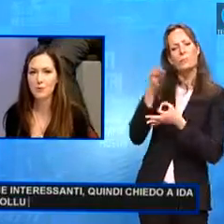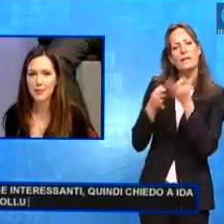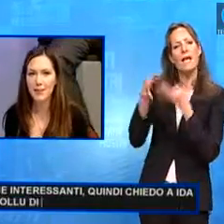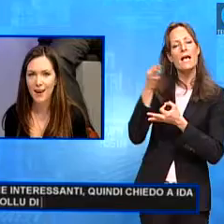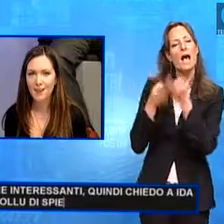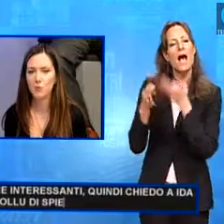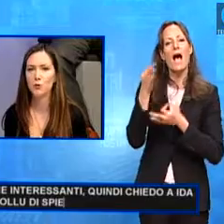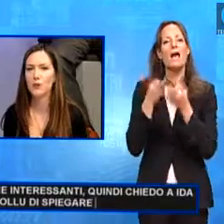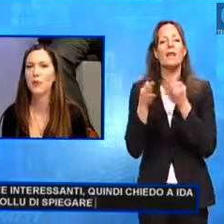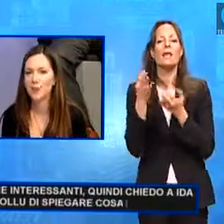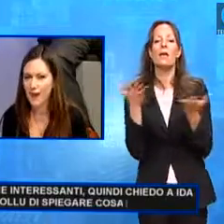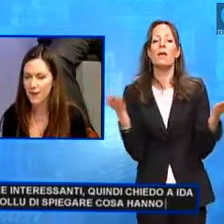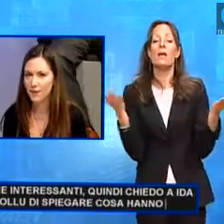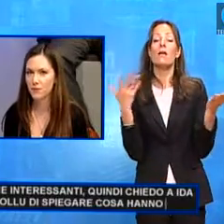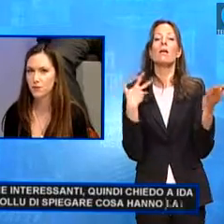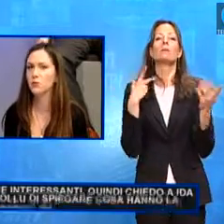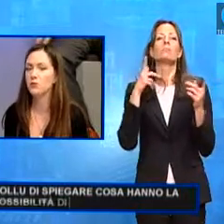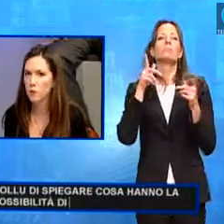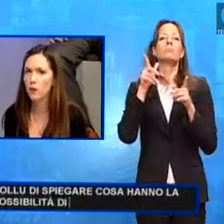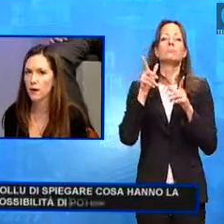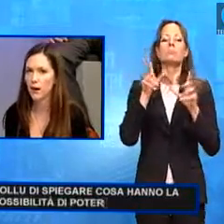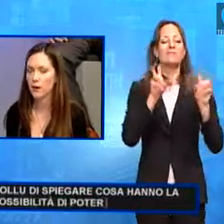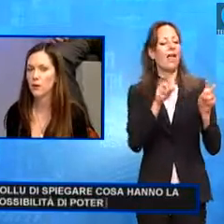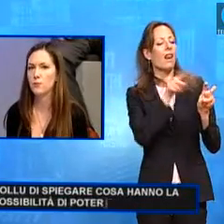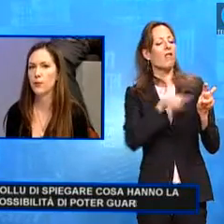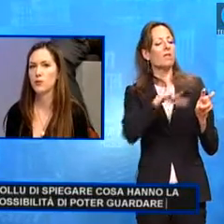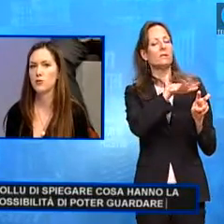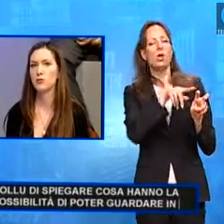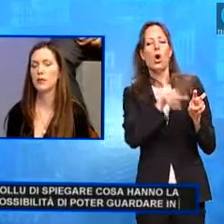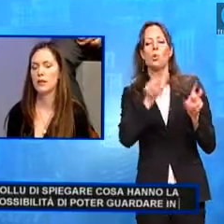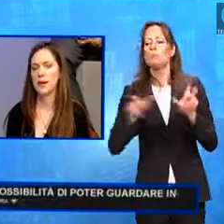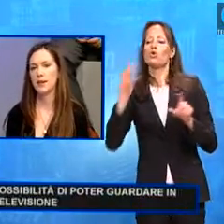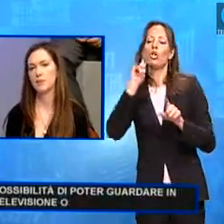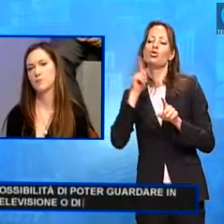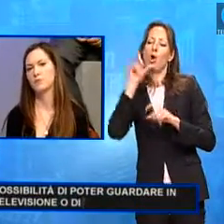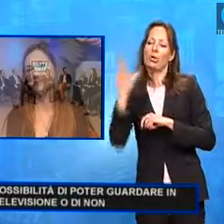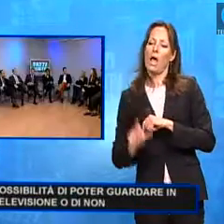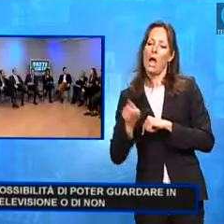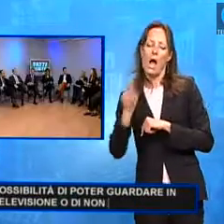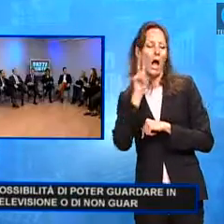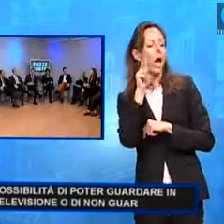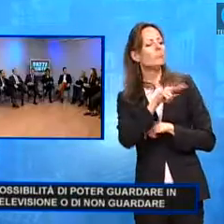la possibilità di poter guardare in televisione o di non guardare attualmente i sordi in Italia.